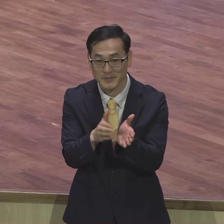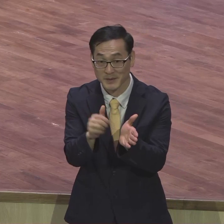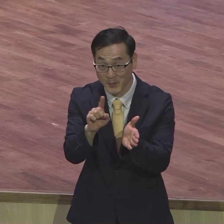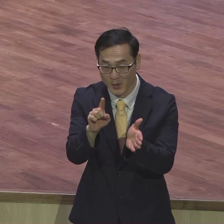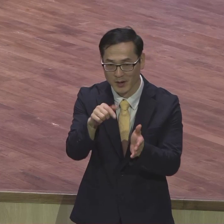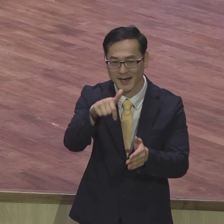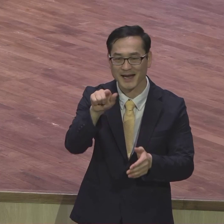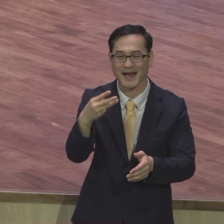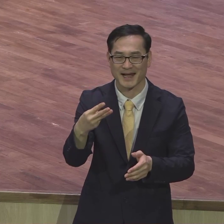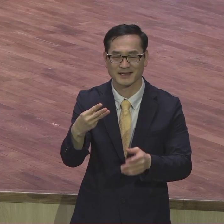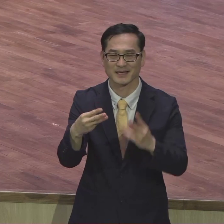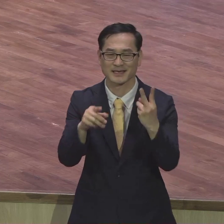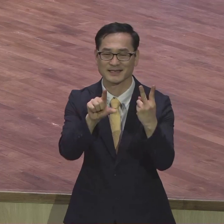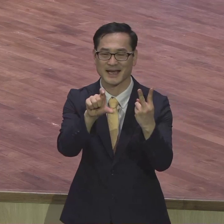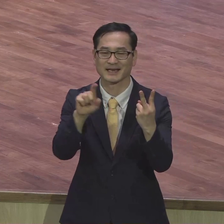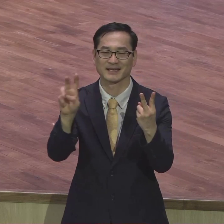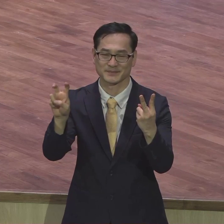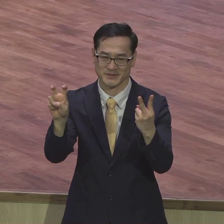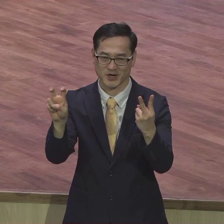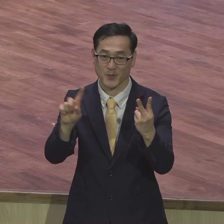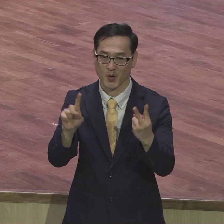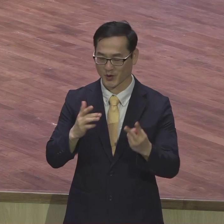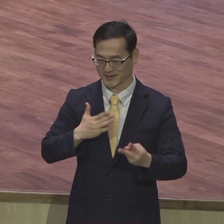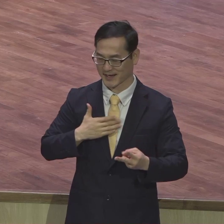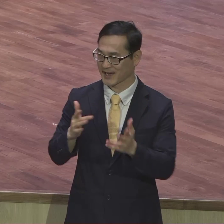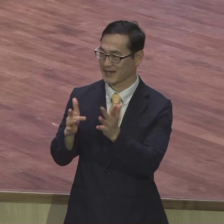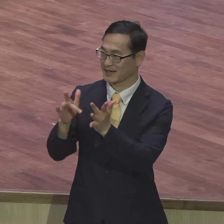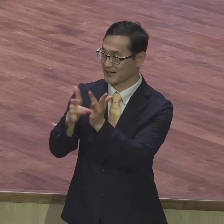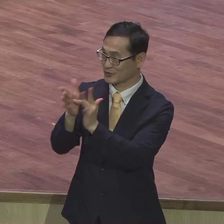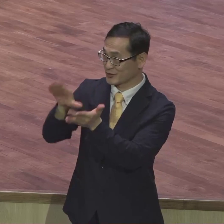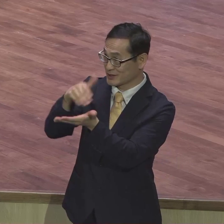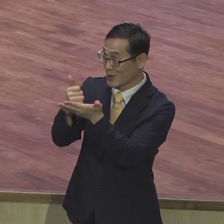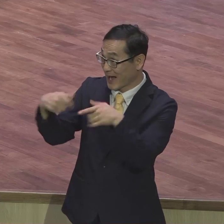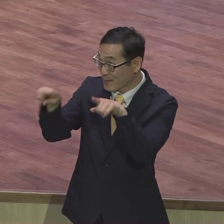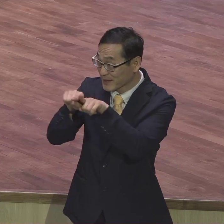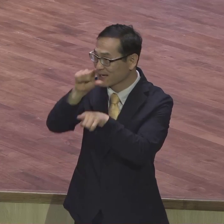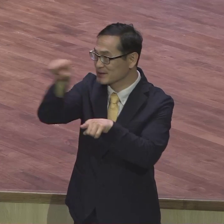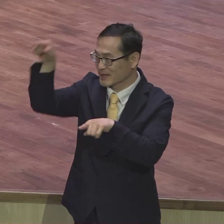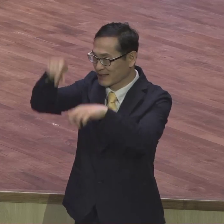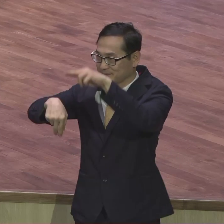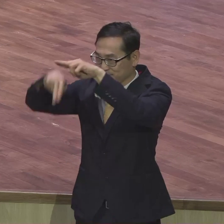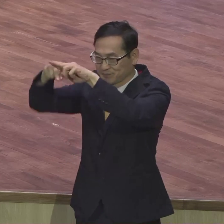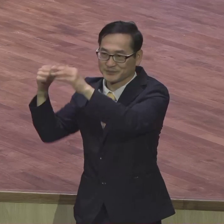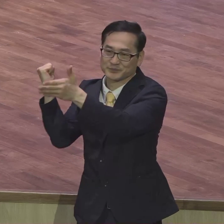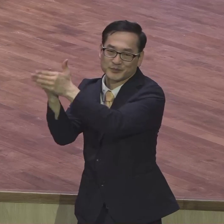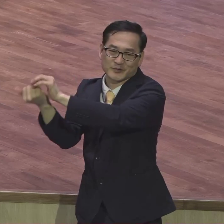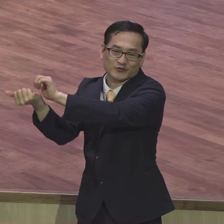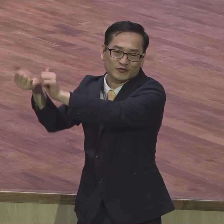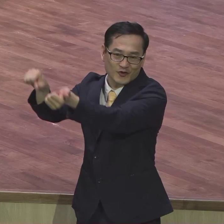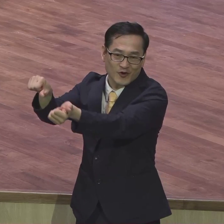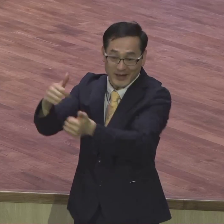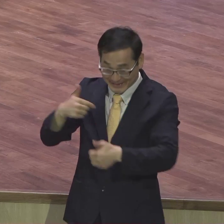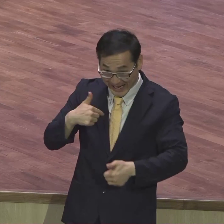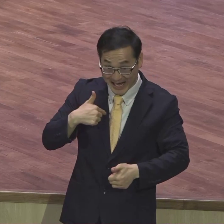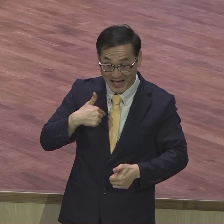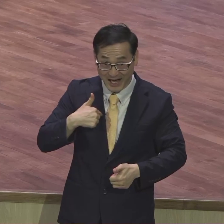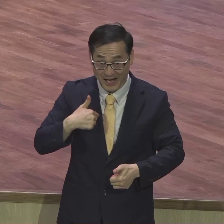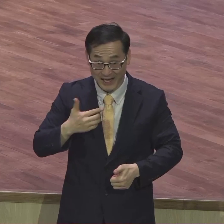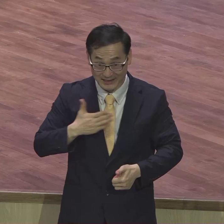내가 그리스도와 함께 십자에 못 박힌 삶이에요 나는 없어요 나라는 욕심 없어요